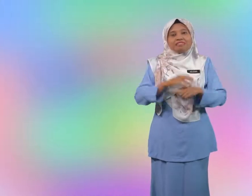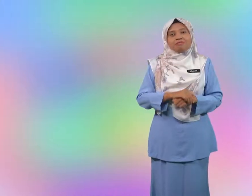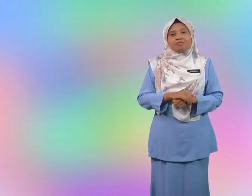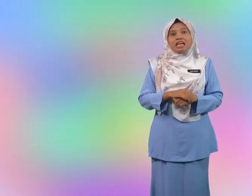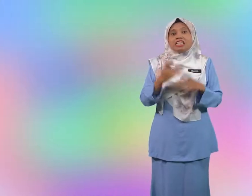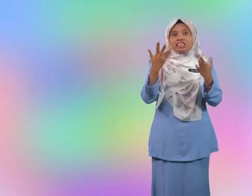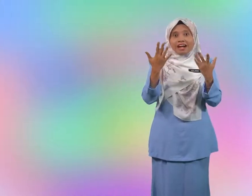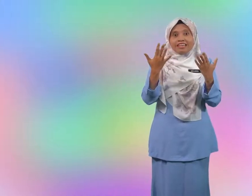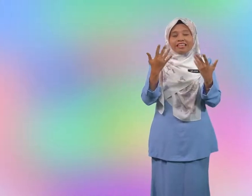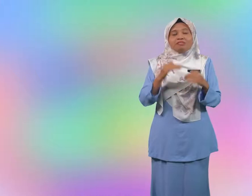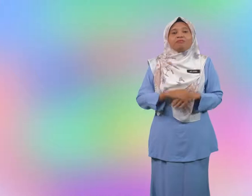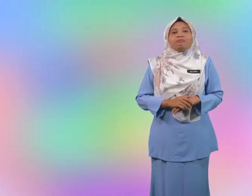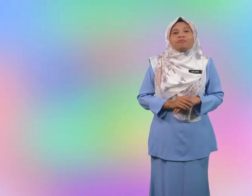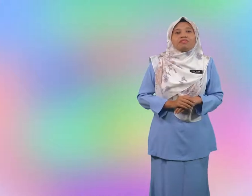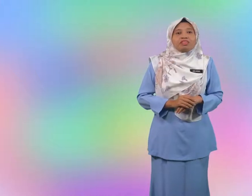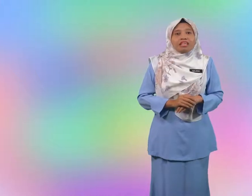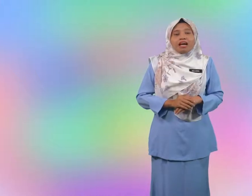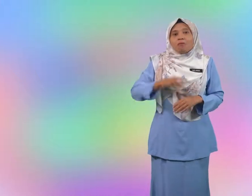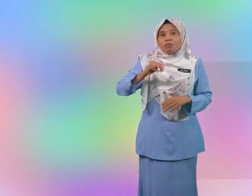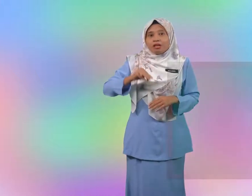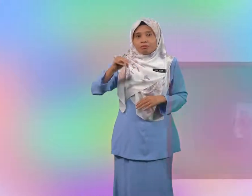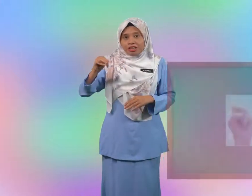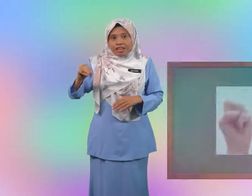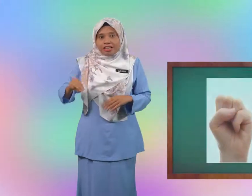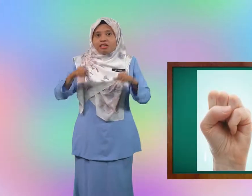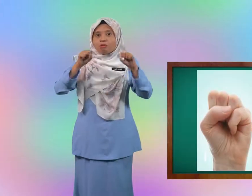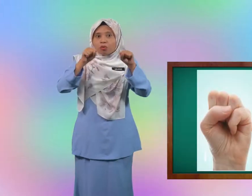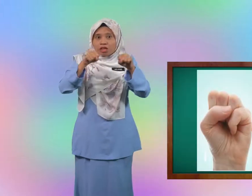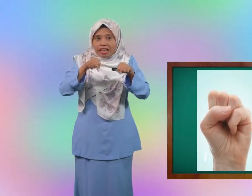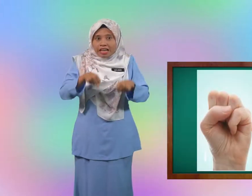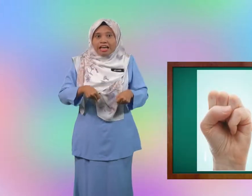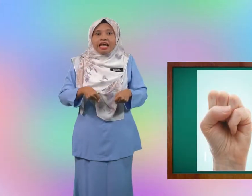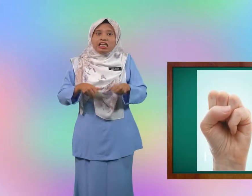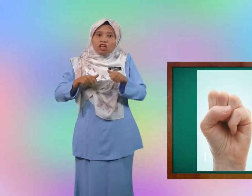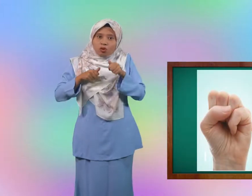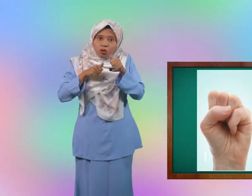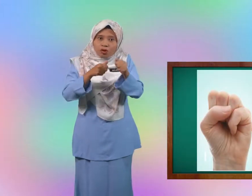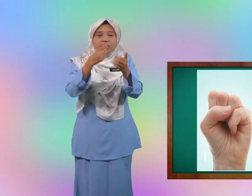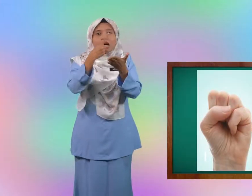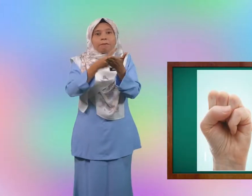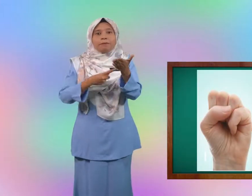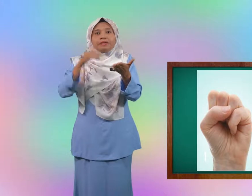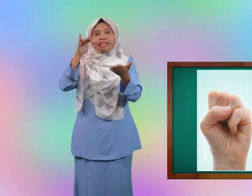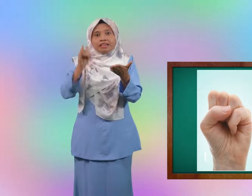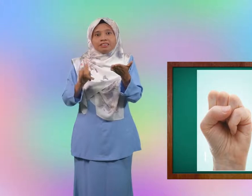Jari, ya. Murid-murid boleh ikut apa yang